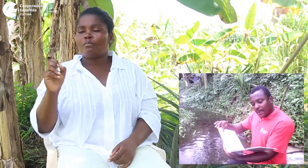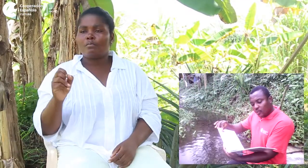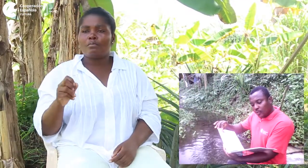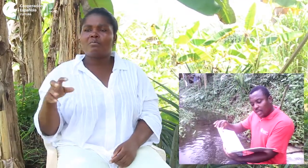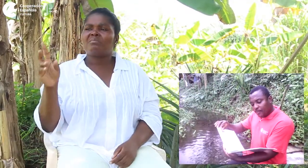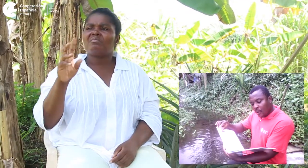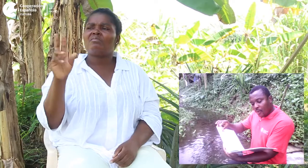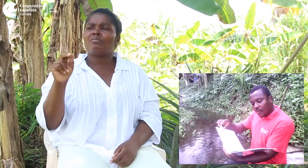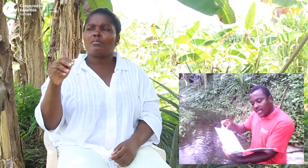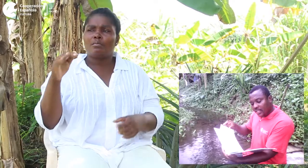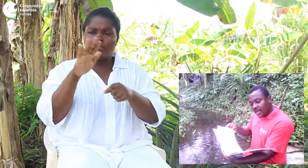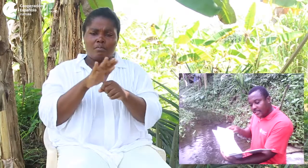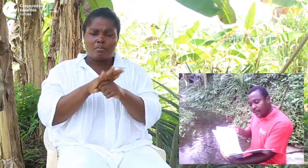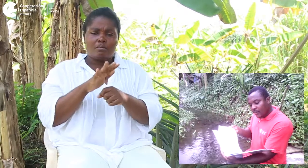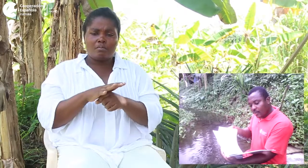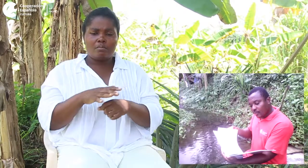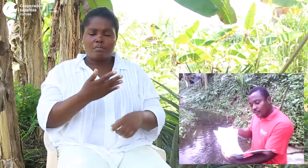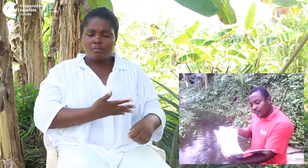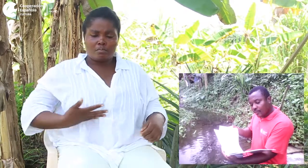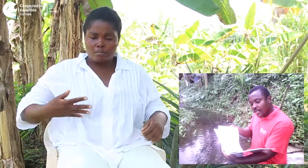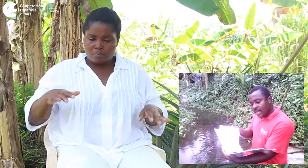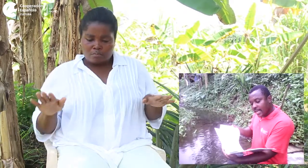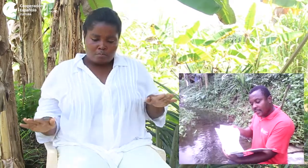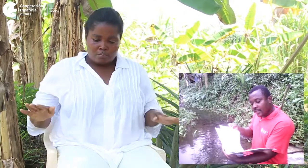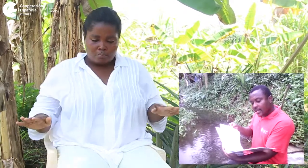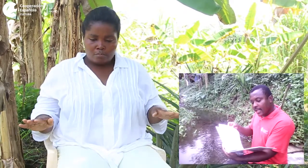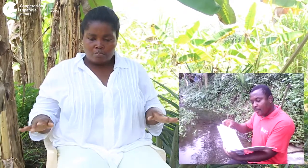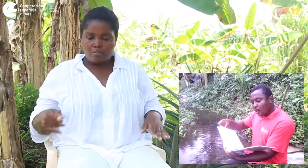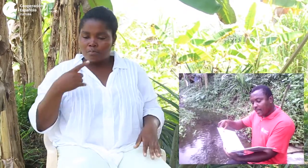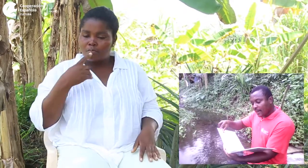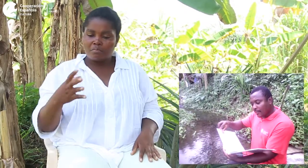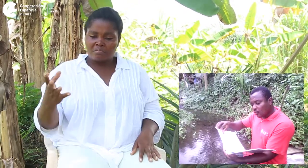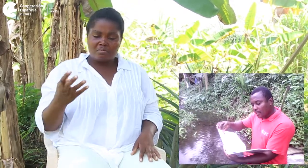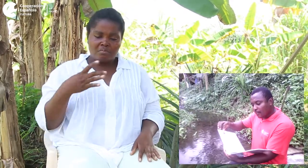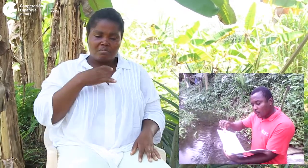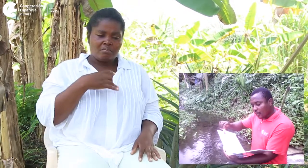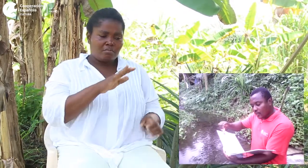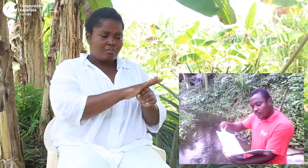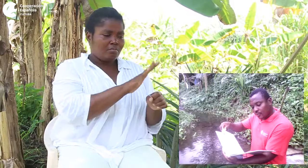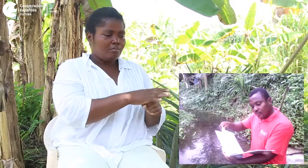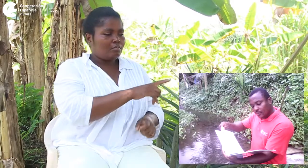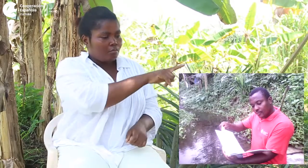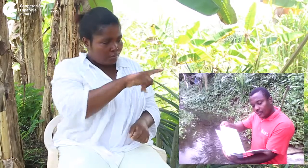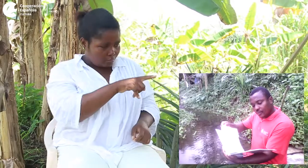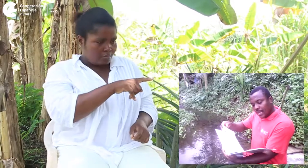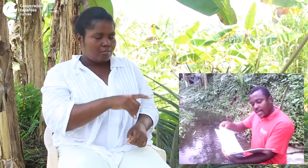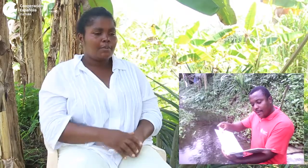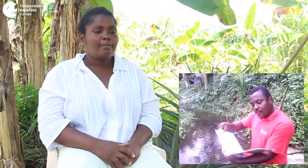mucho tiempo con las chicas pingüinos y ellas tampoco pasaban mucho tiempo con ellos. En cambio,